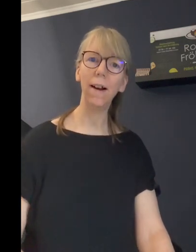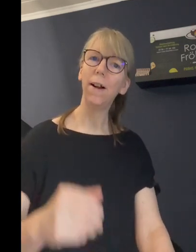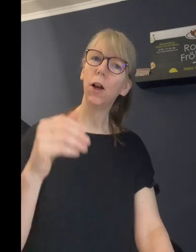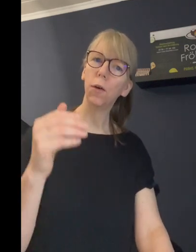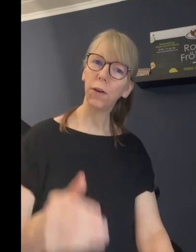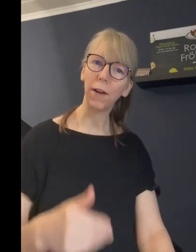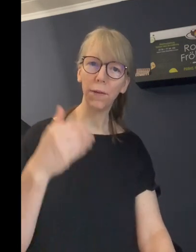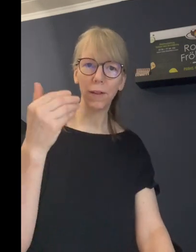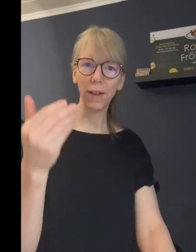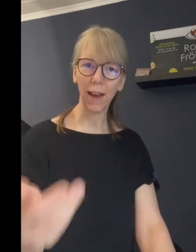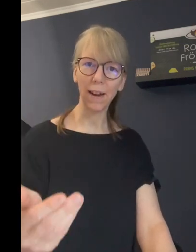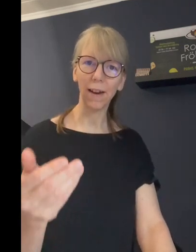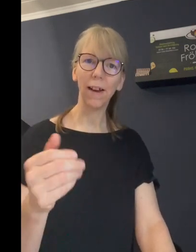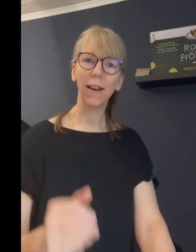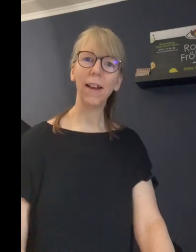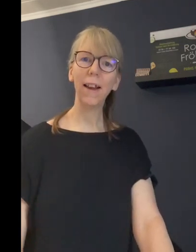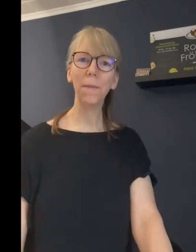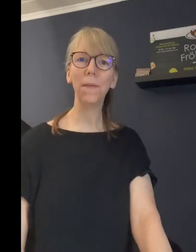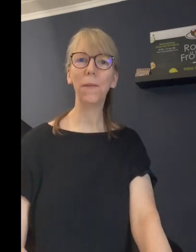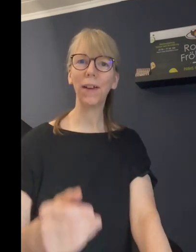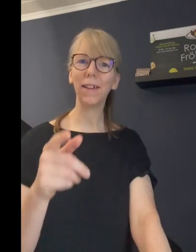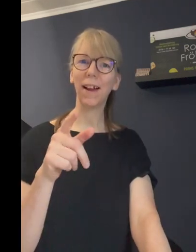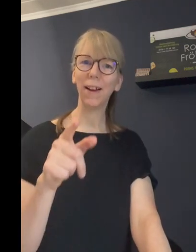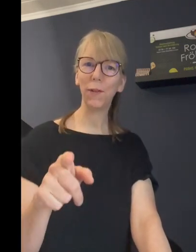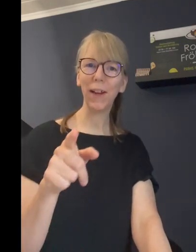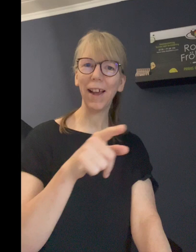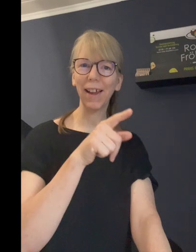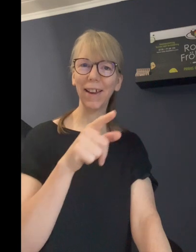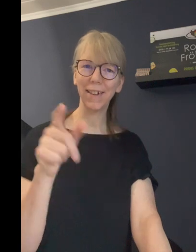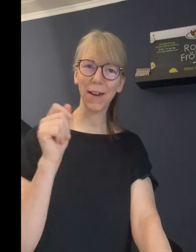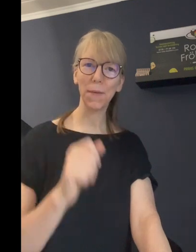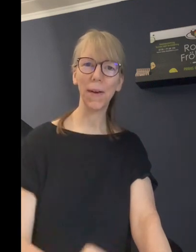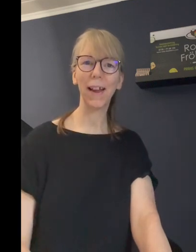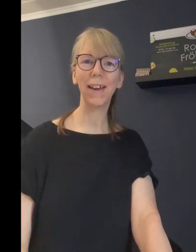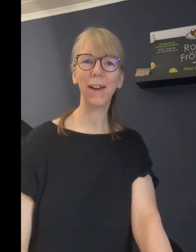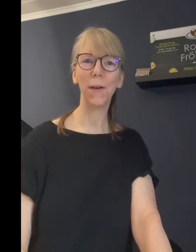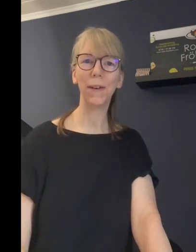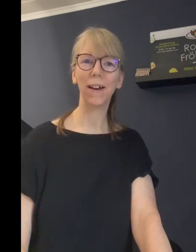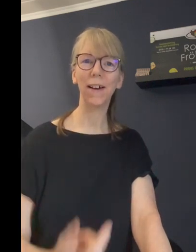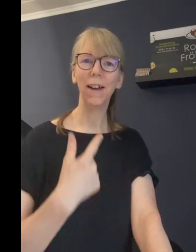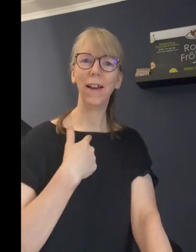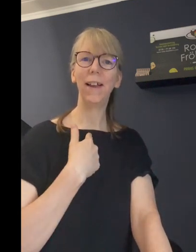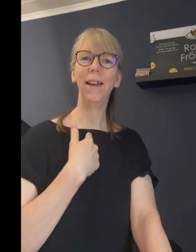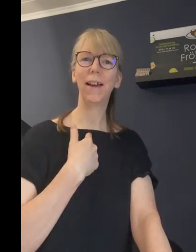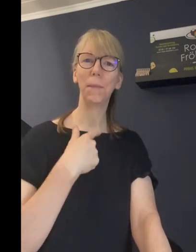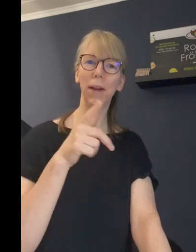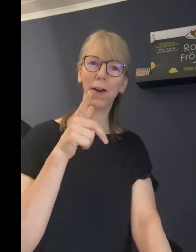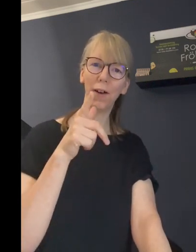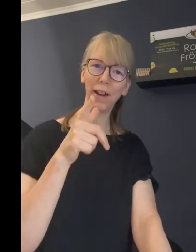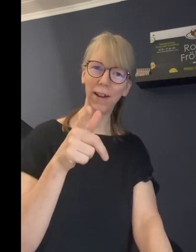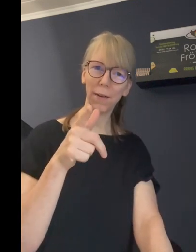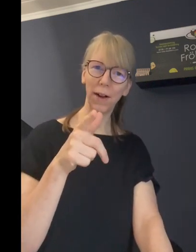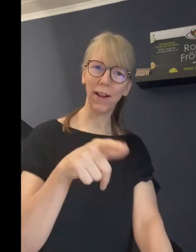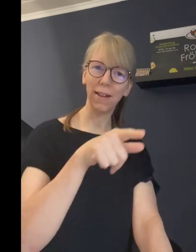und dann wird sie geändert. Ihr Lieben, wer sich da alles wiedererkennt, schreibt mir mal gerne in die Kommentare. Ich bin auch ein Intervallesser